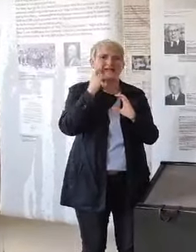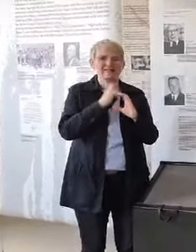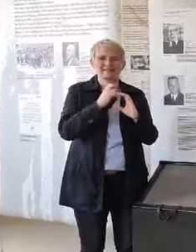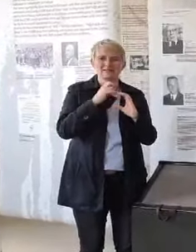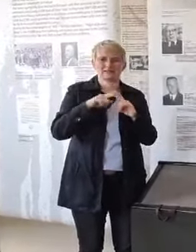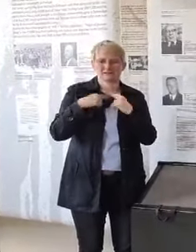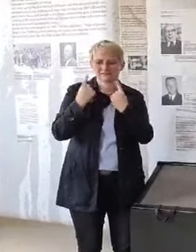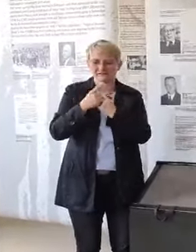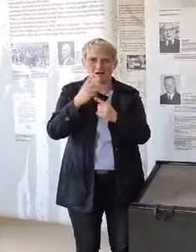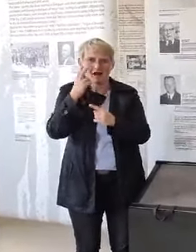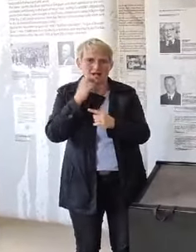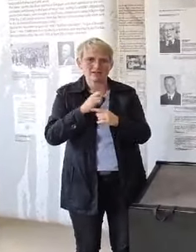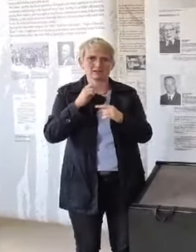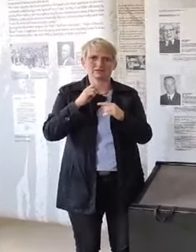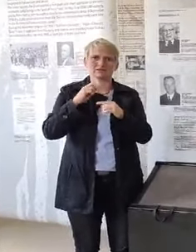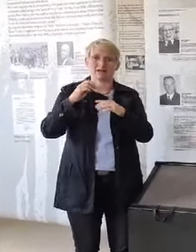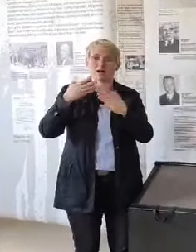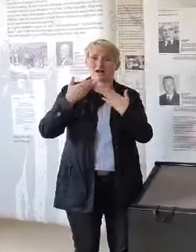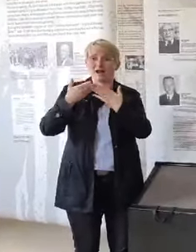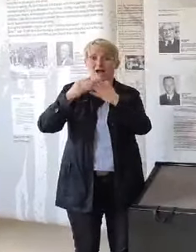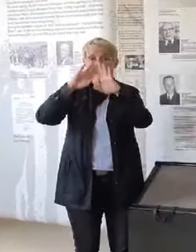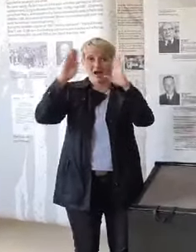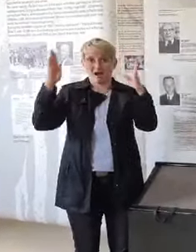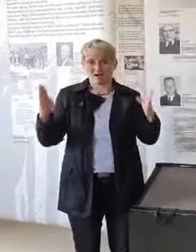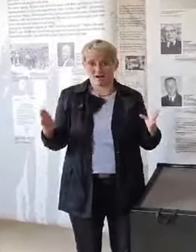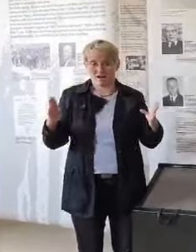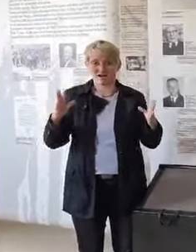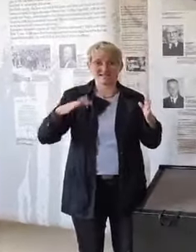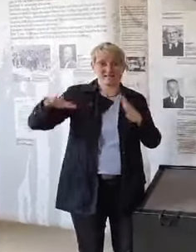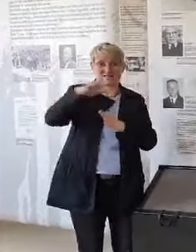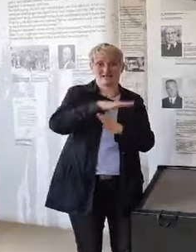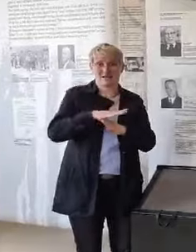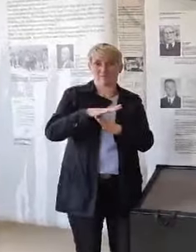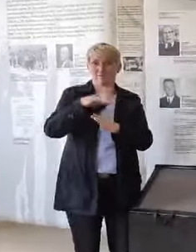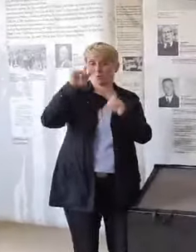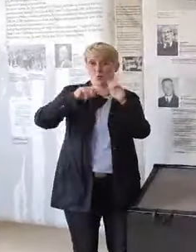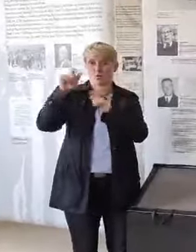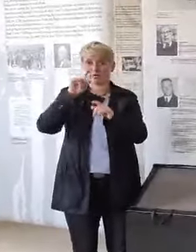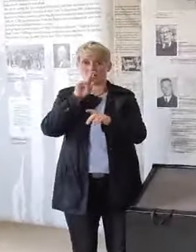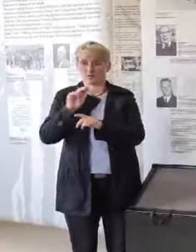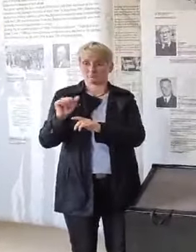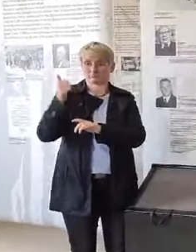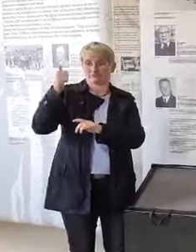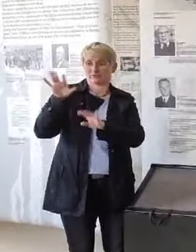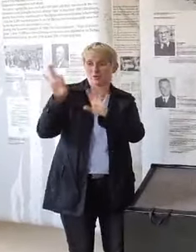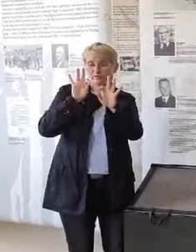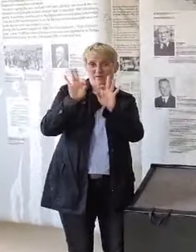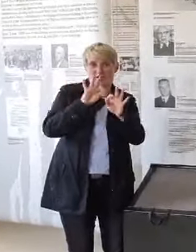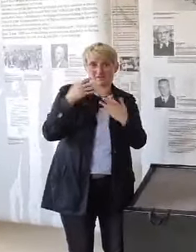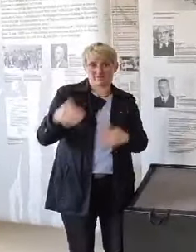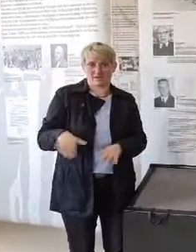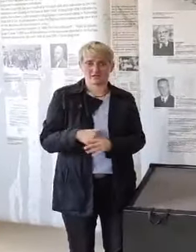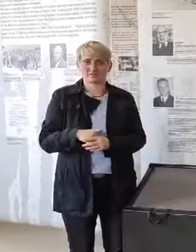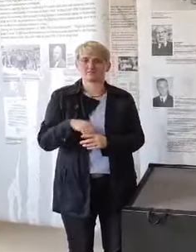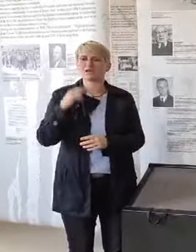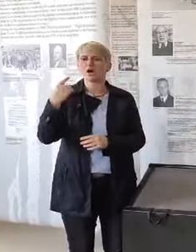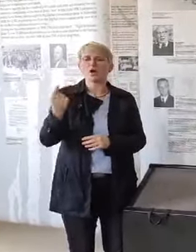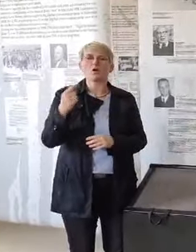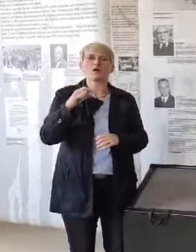wurden Aufgaben weitergegeben. Dann lag es auch daran, dass direkt an das Häftlingslager das SS-Lager